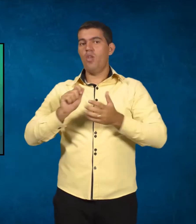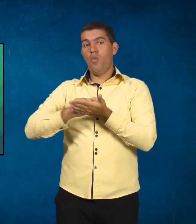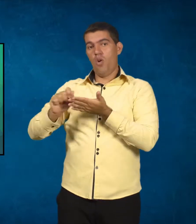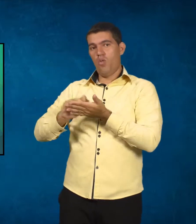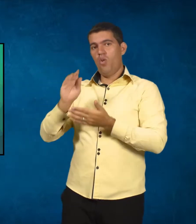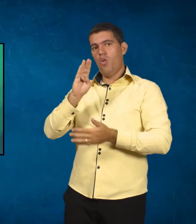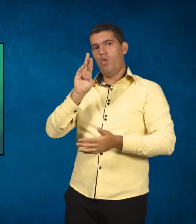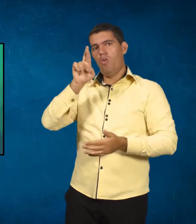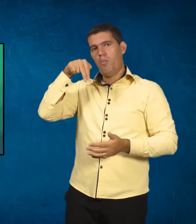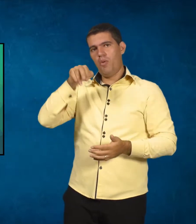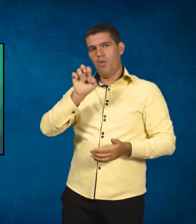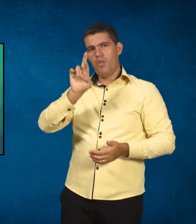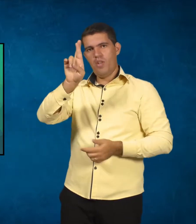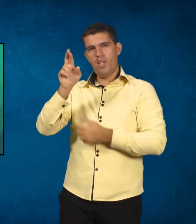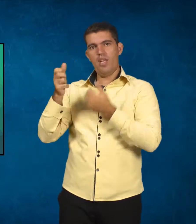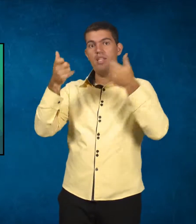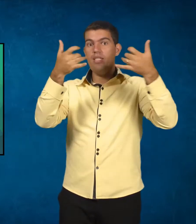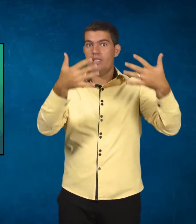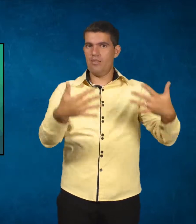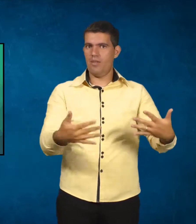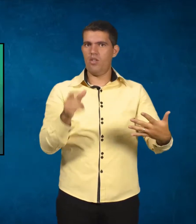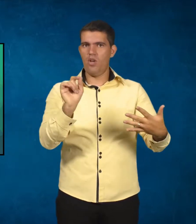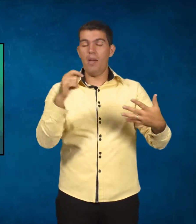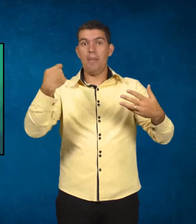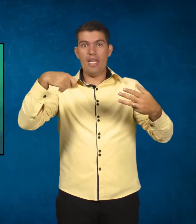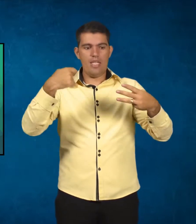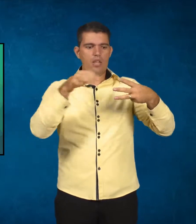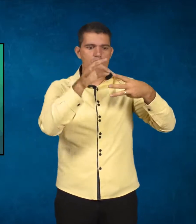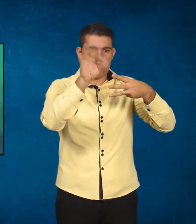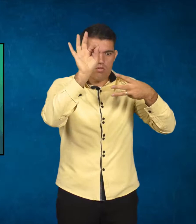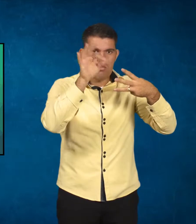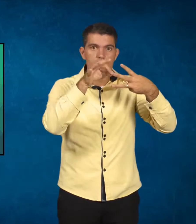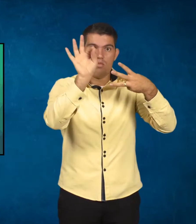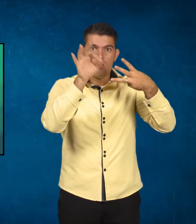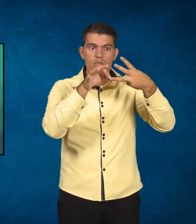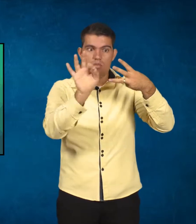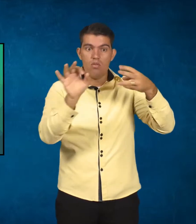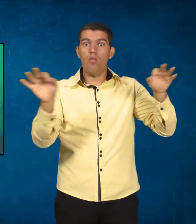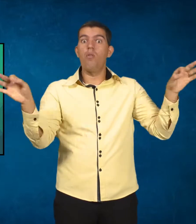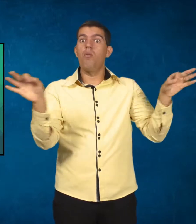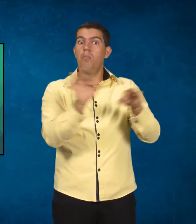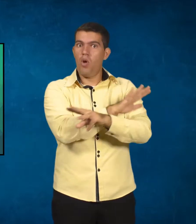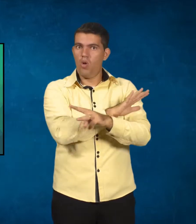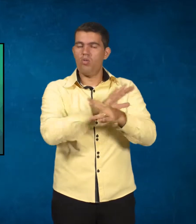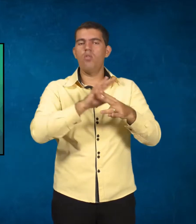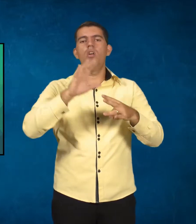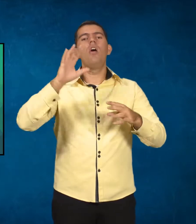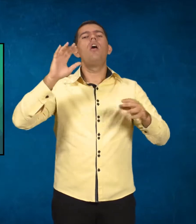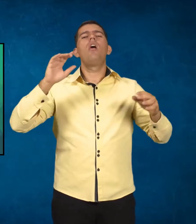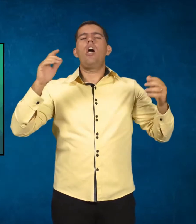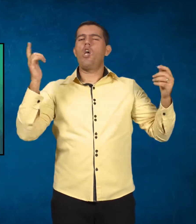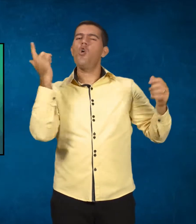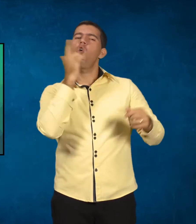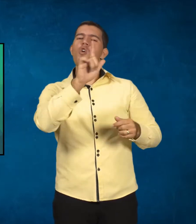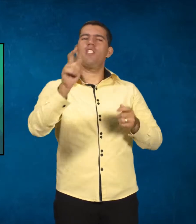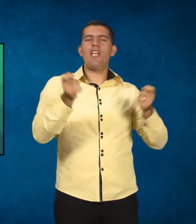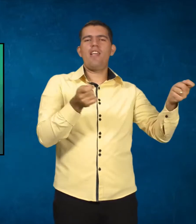o sujeito ele tem que percorrer esses três sistemas para dominar toda a aprendizagem. Então a gente tem que passar pelas três,